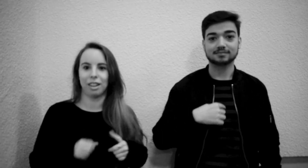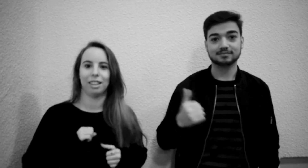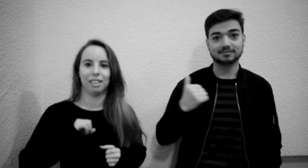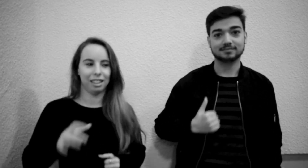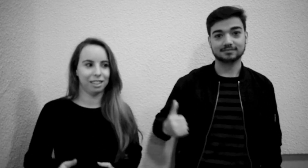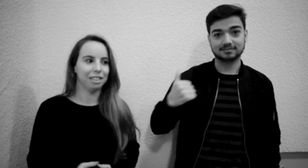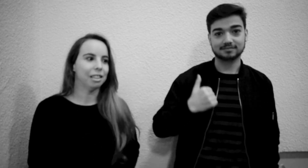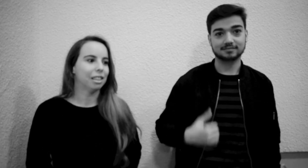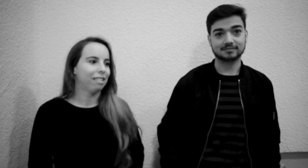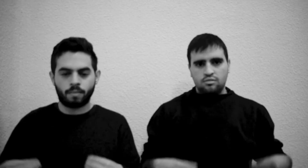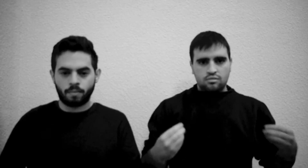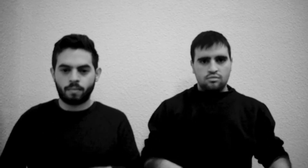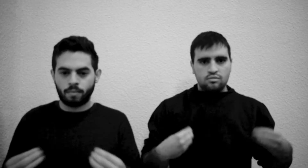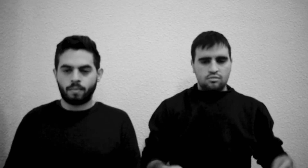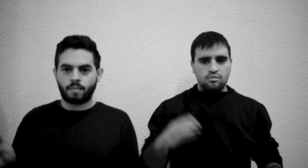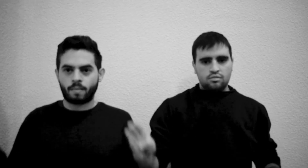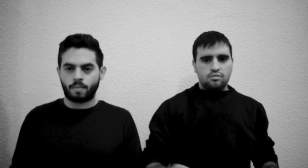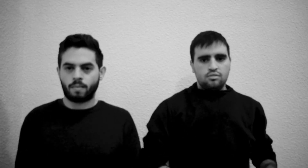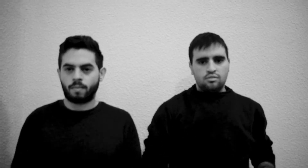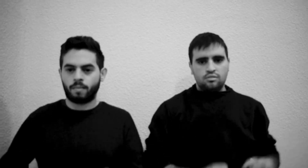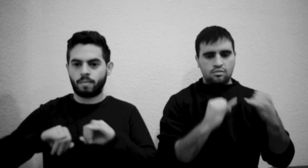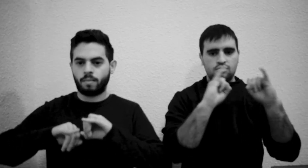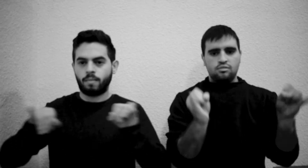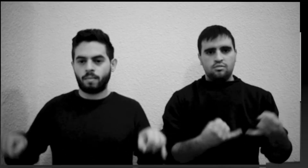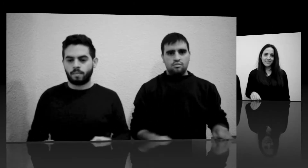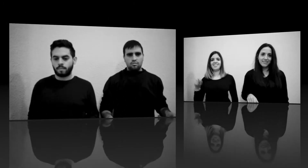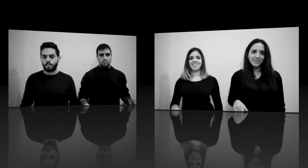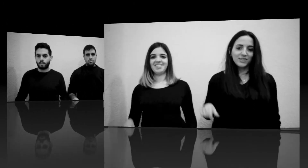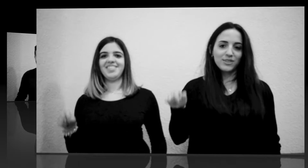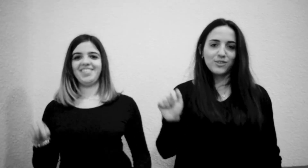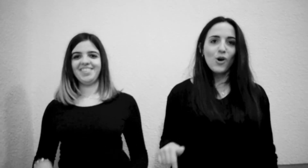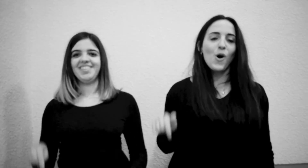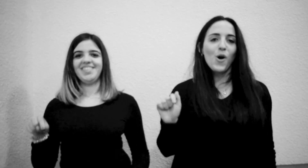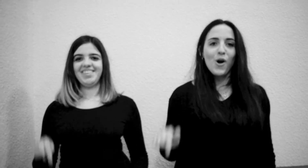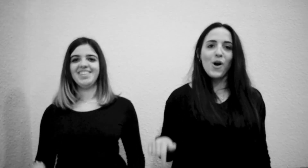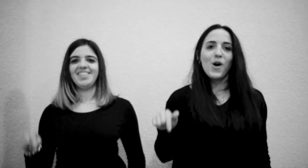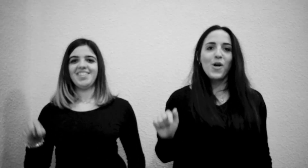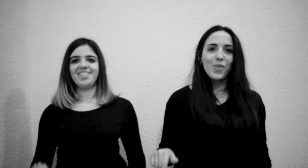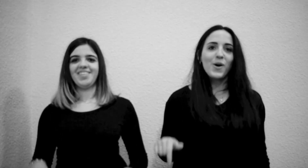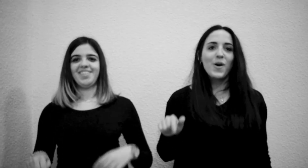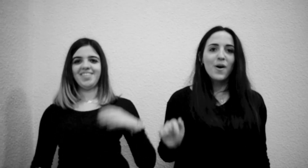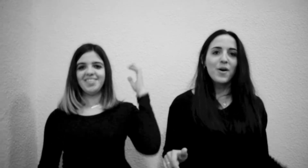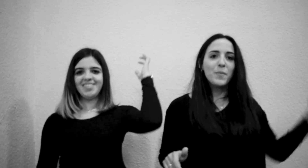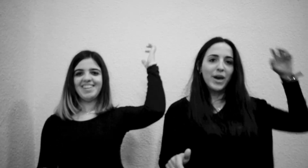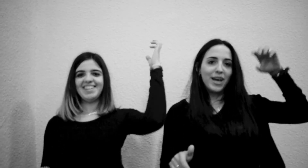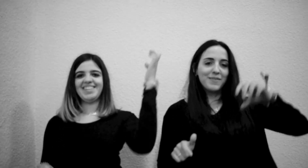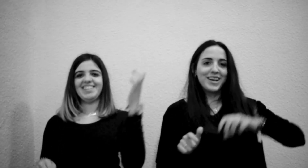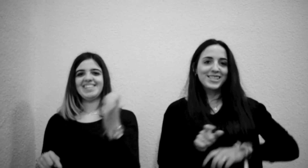tiene Y trata de buscar felicidad Hoy todo vuelve a